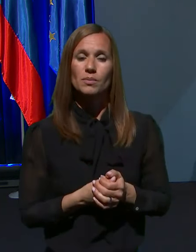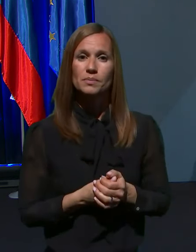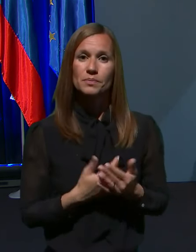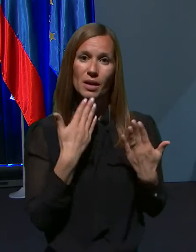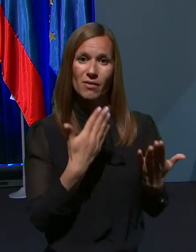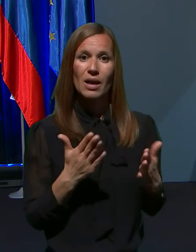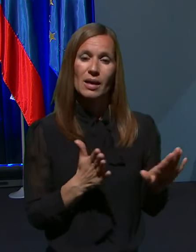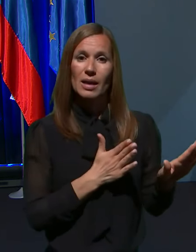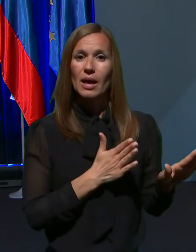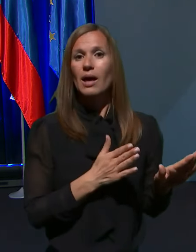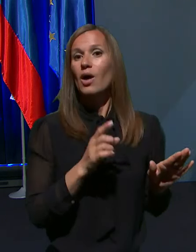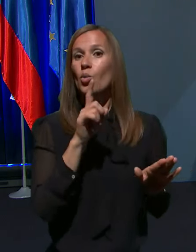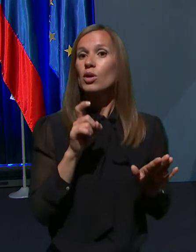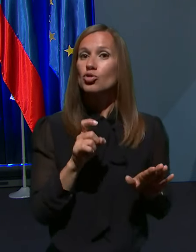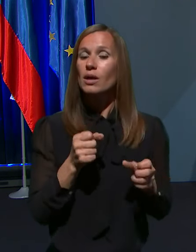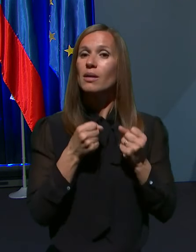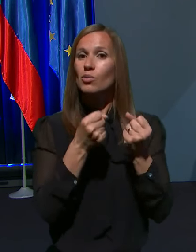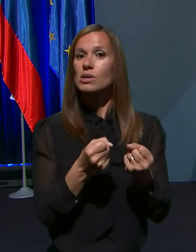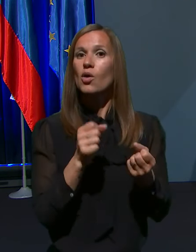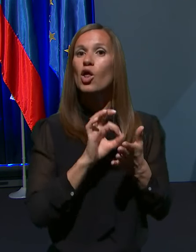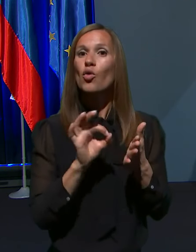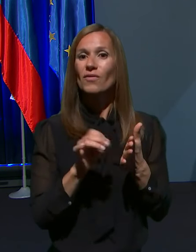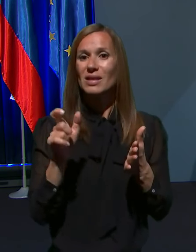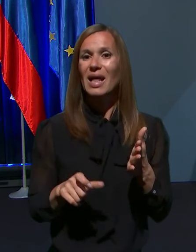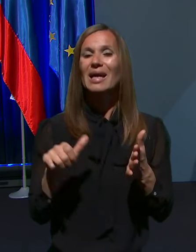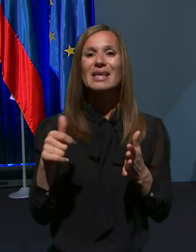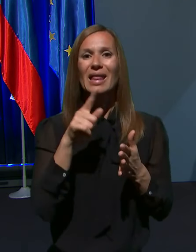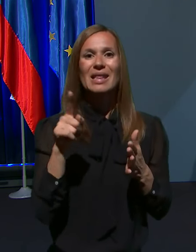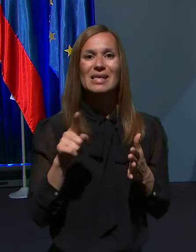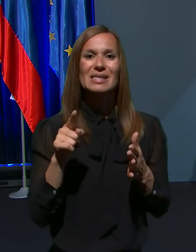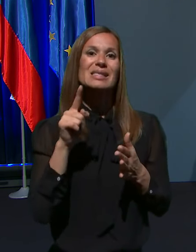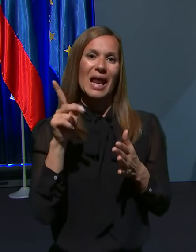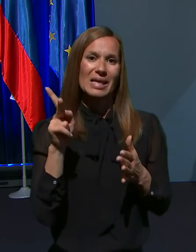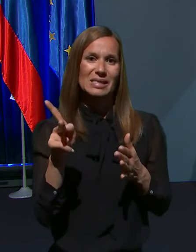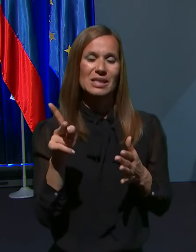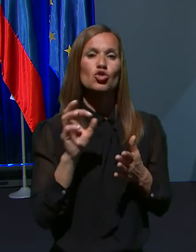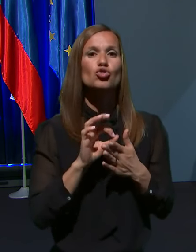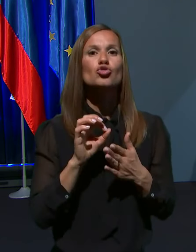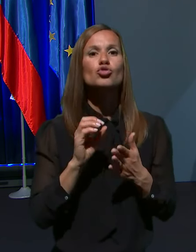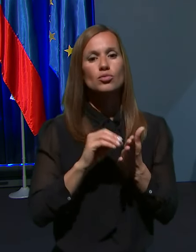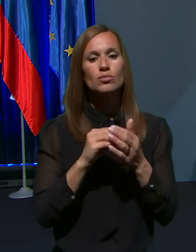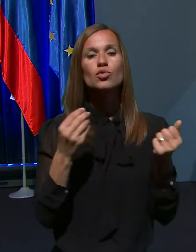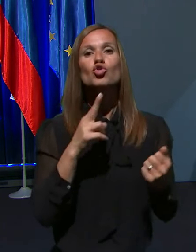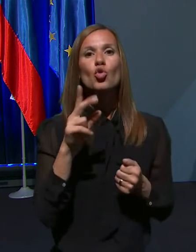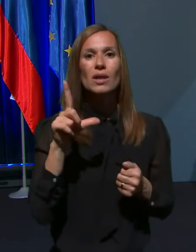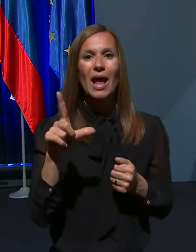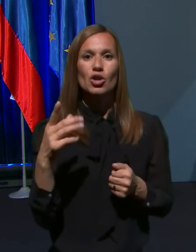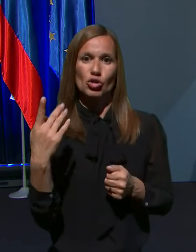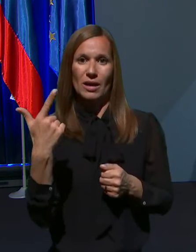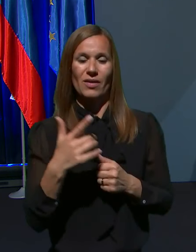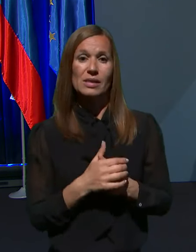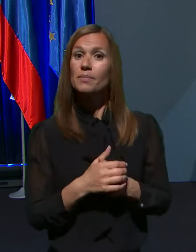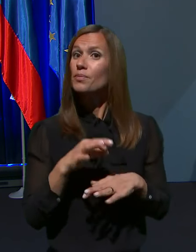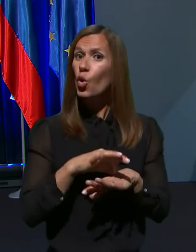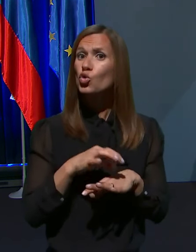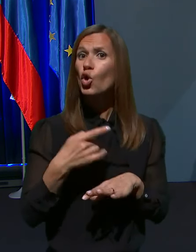lepa, naslednje vprešanje zastavlja novinar Janez Zalaznik, žurnal 24. Doktor Gorast Pretnar je